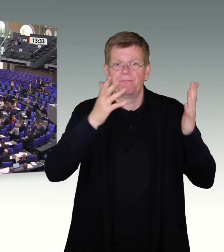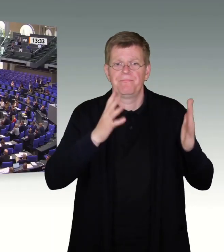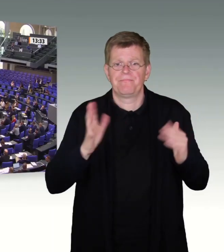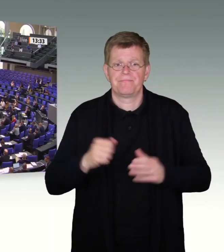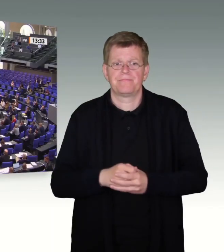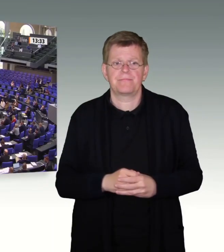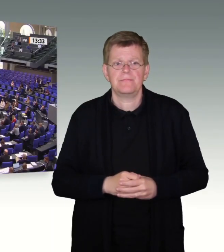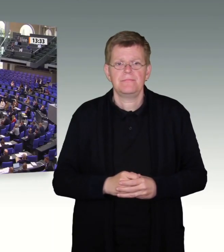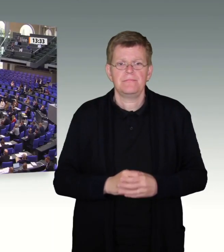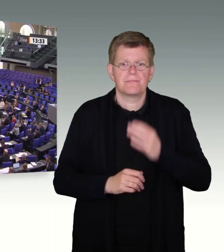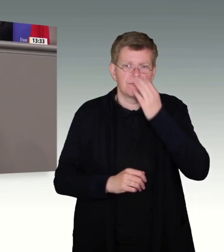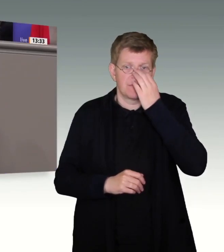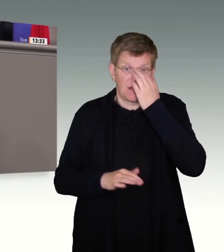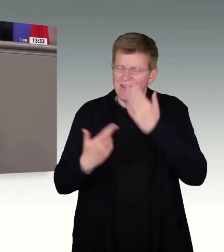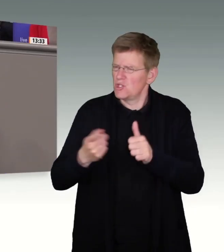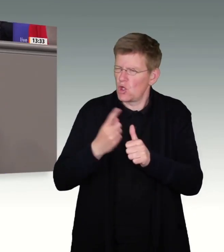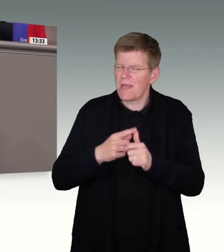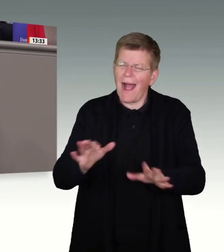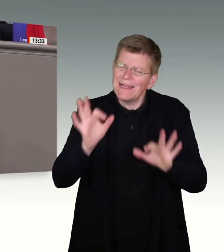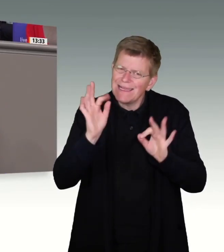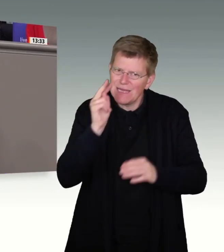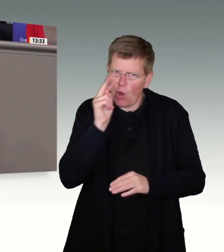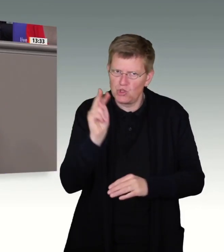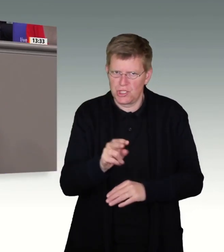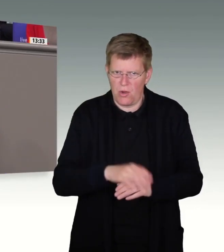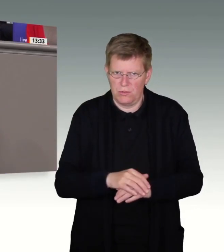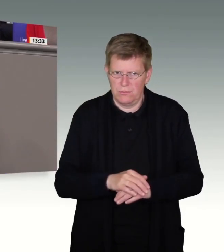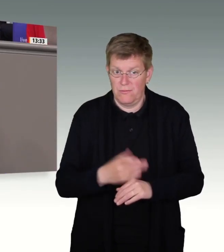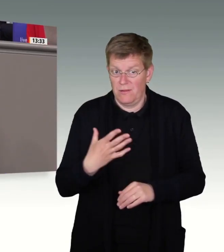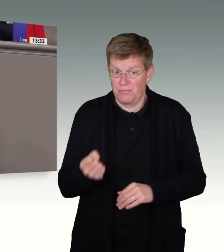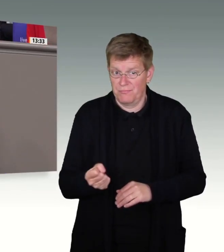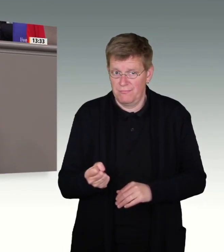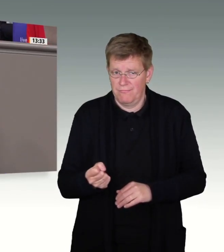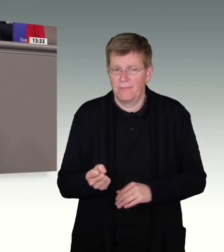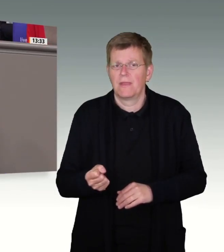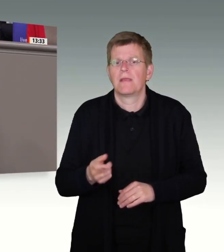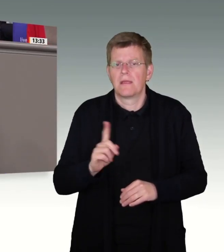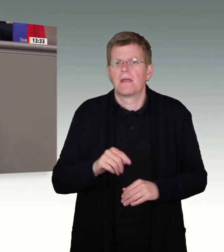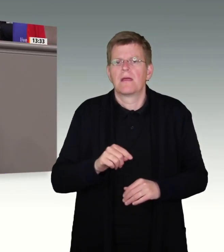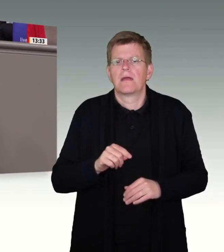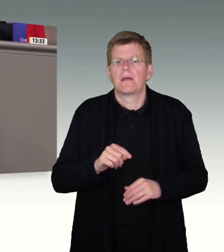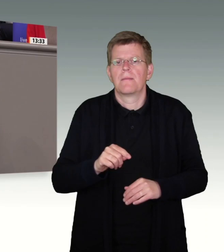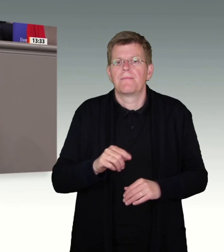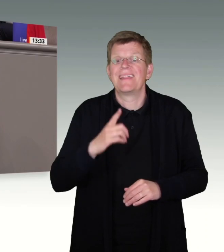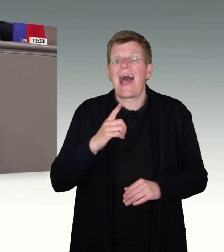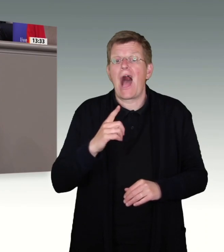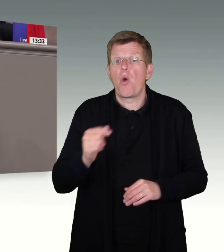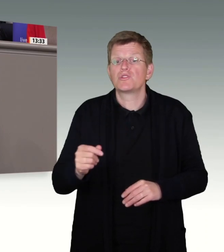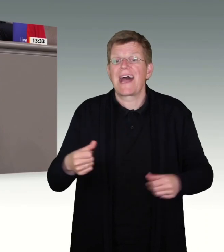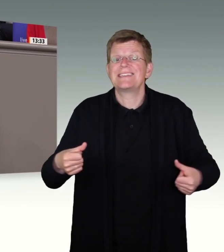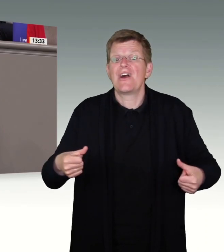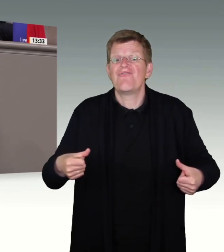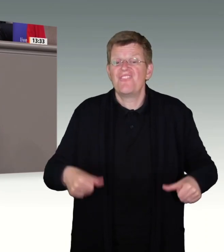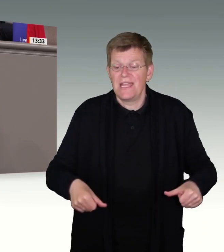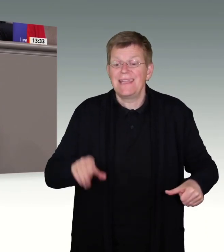Was bleibt? Wenn Sie sich die Zahlen genau ansehen, werden Sie entdecken, dass die Zahl ausreisepflichtiger Personen mit abgelöhnten Asylantrag